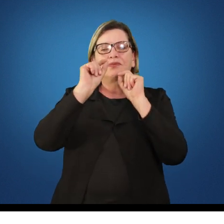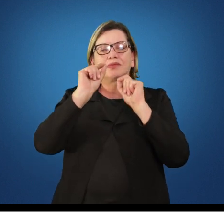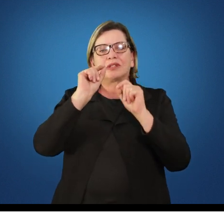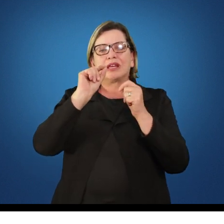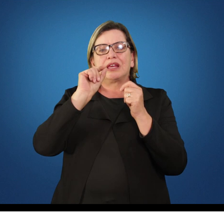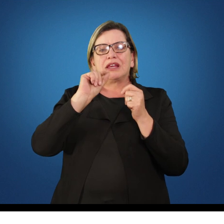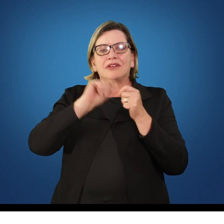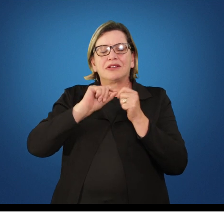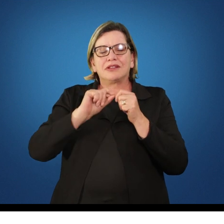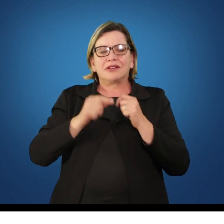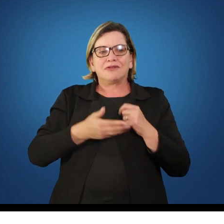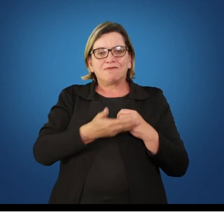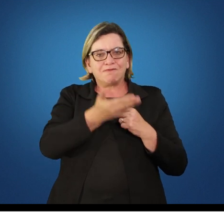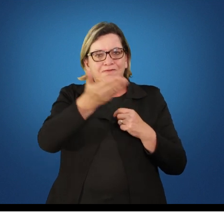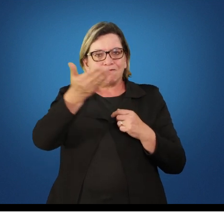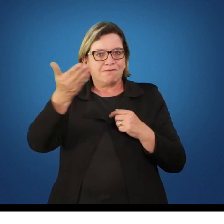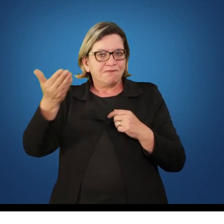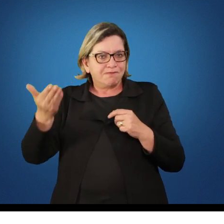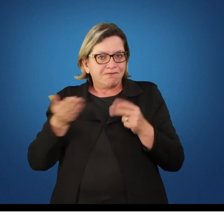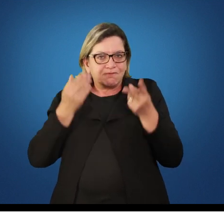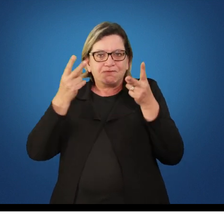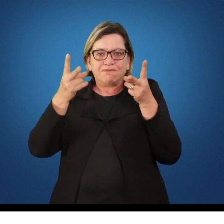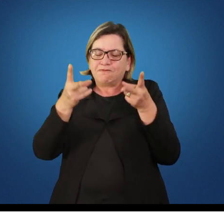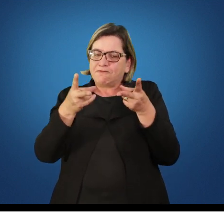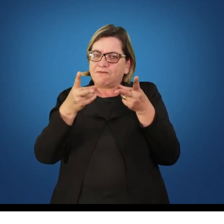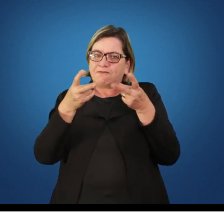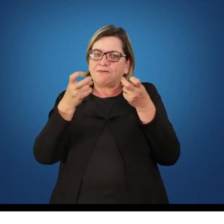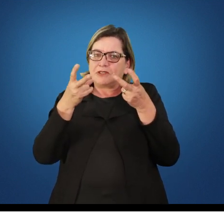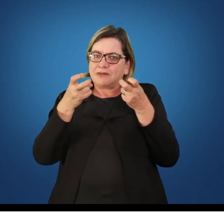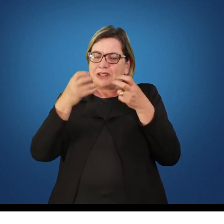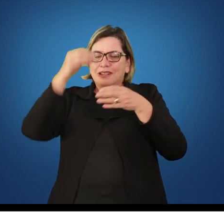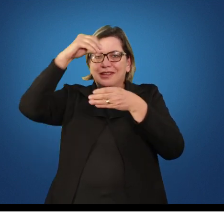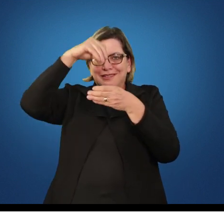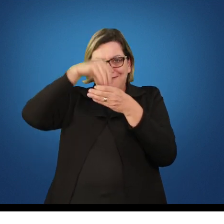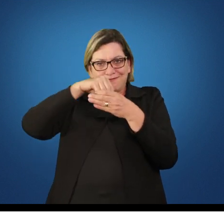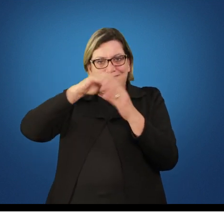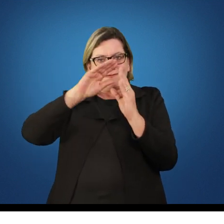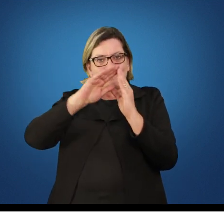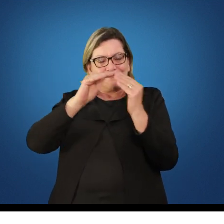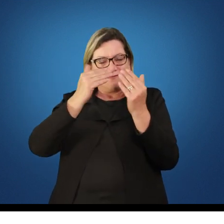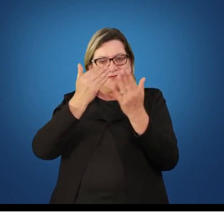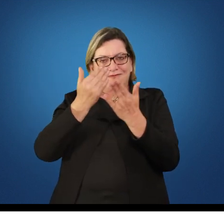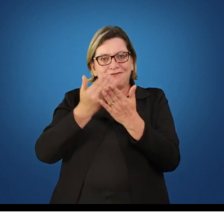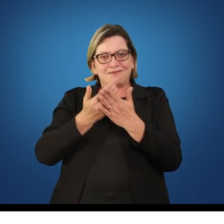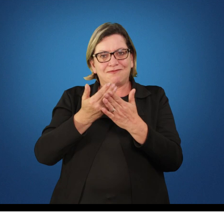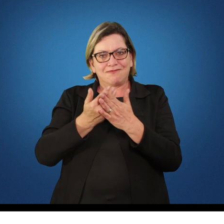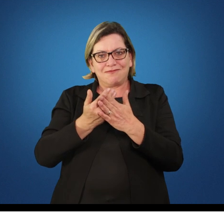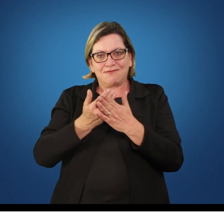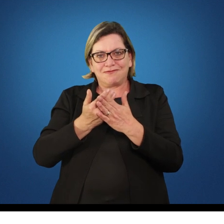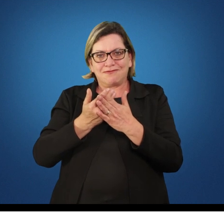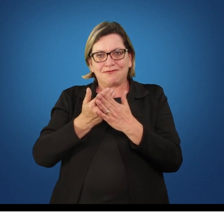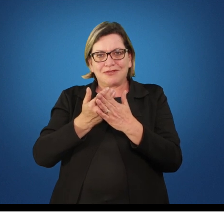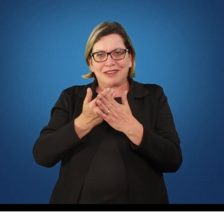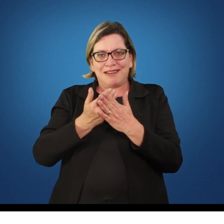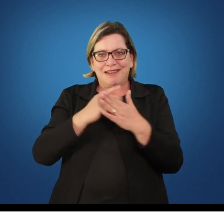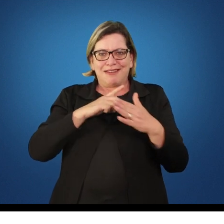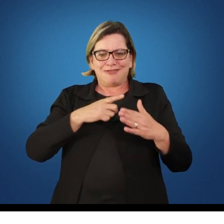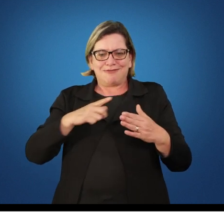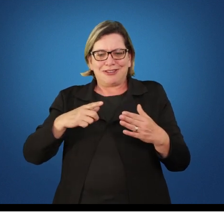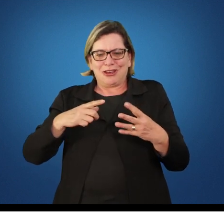percebam que na escola não existe performance no aluno.